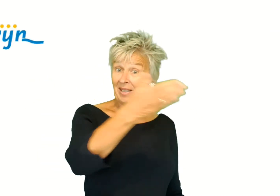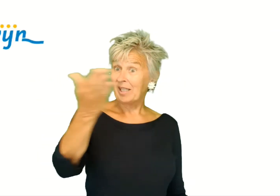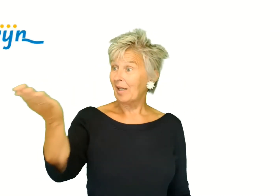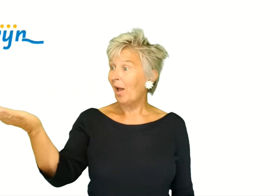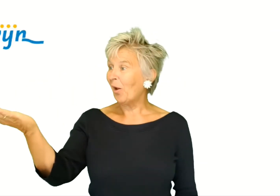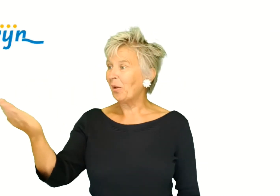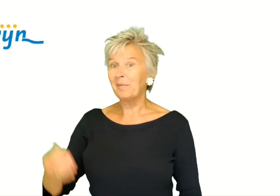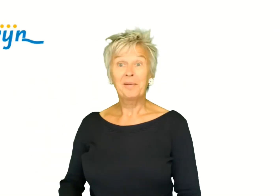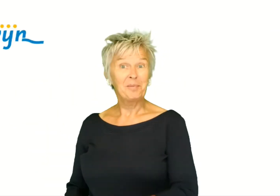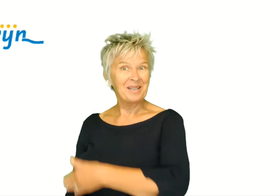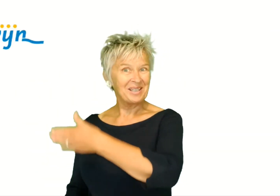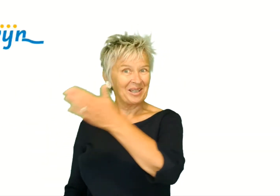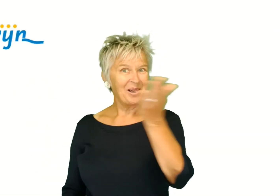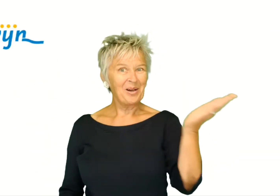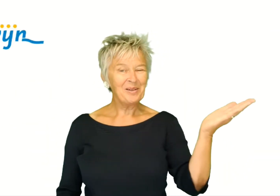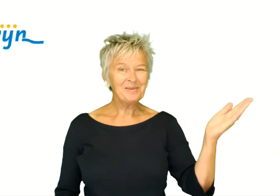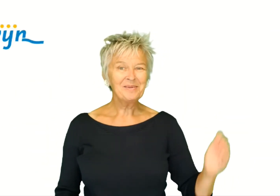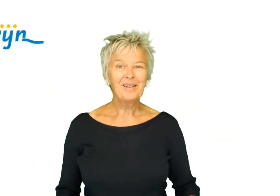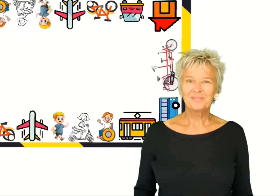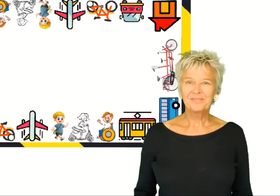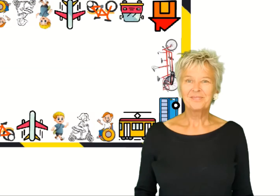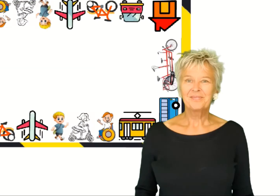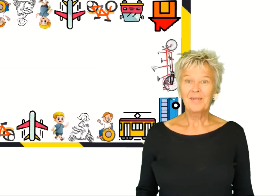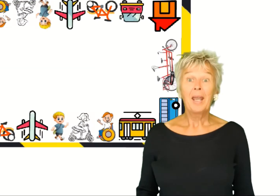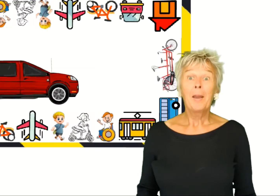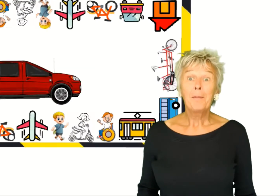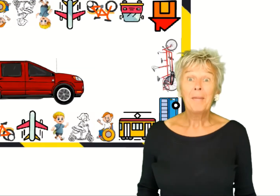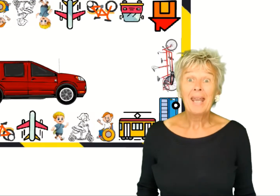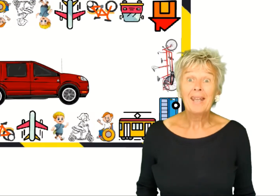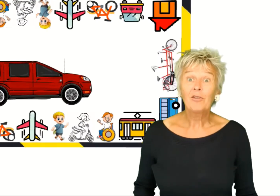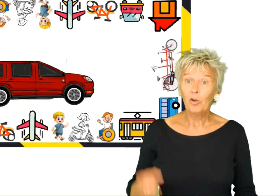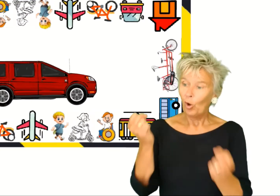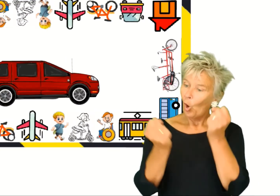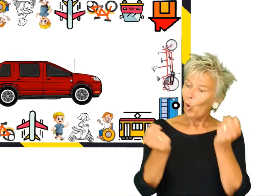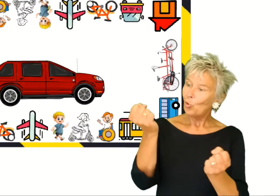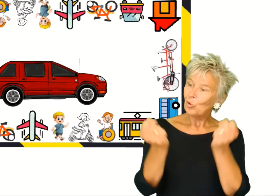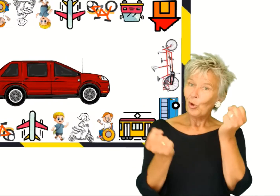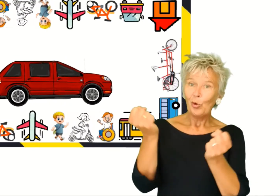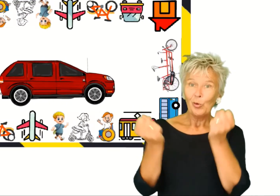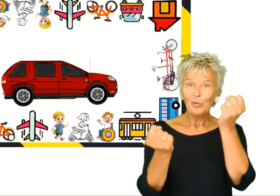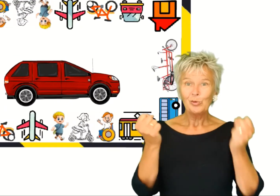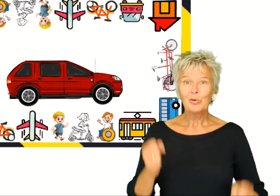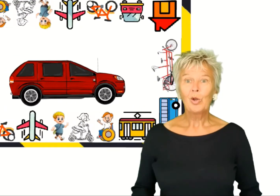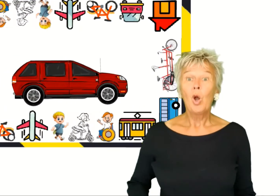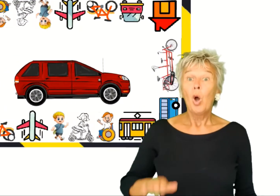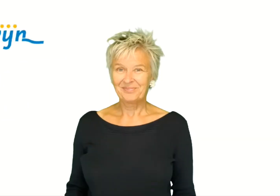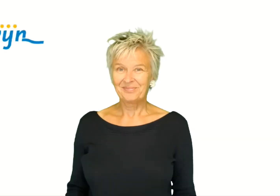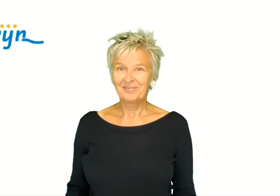Met z'n allen. Met z'n allen. Met z'n de auto.